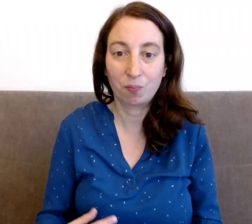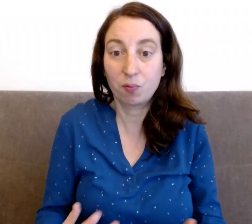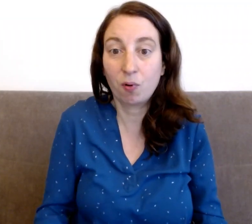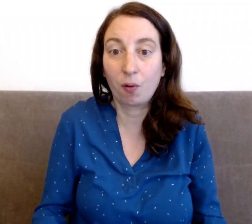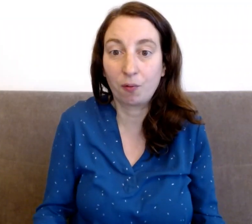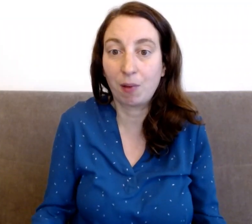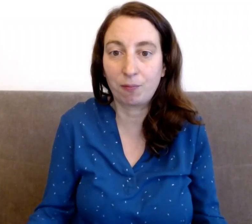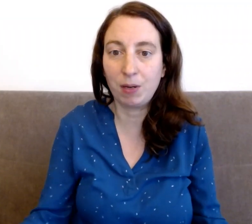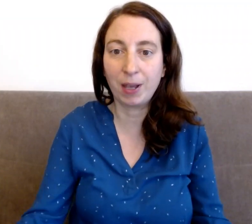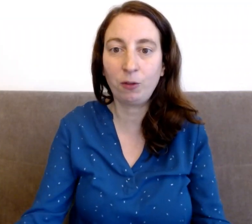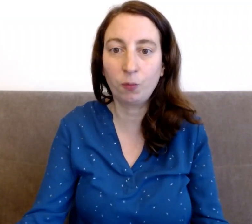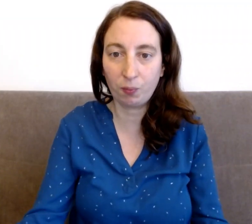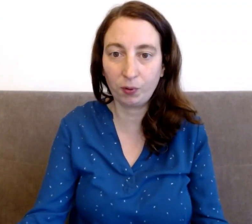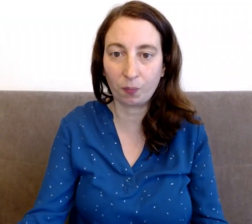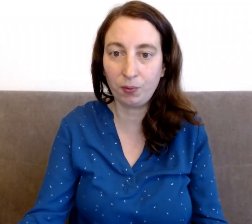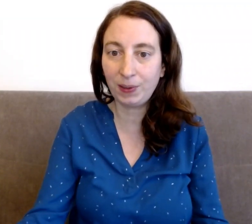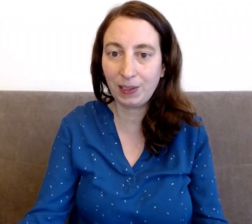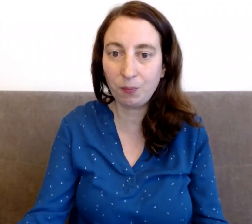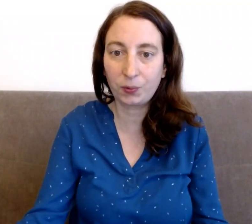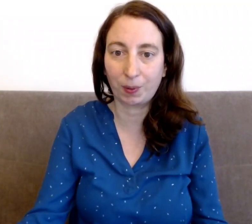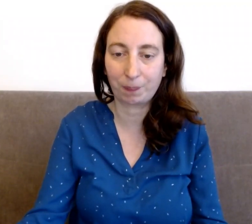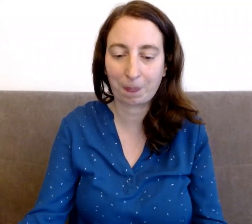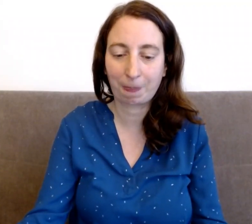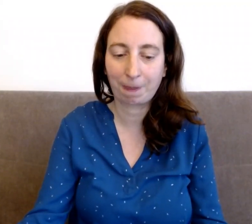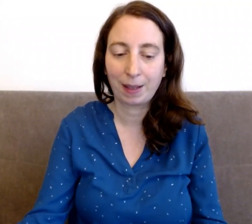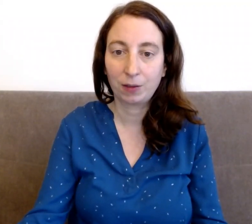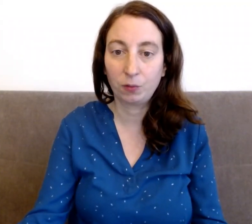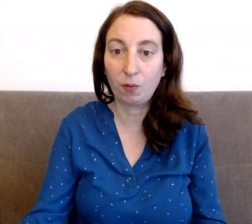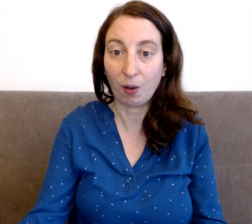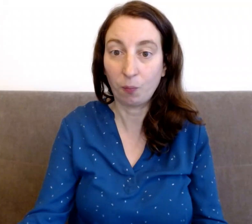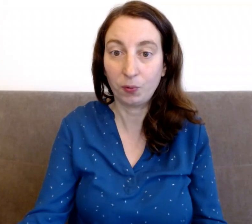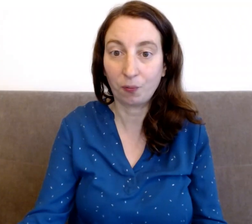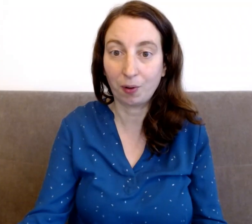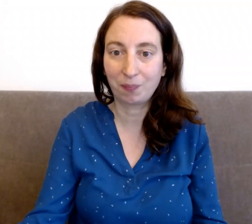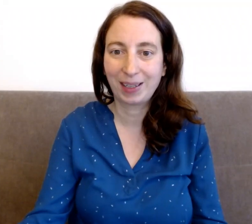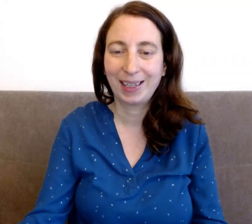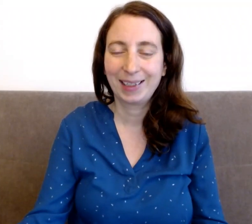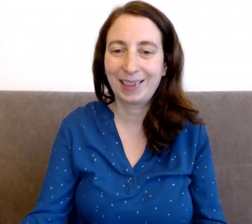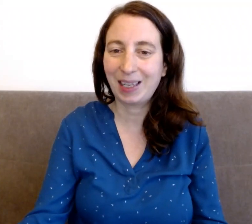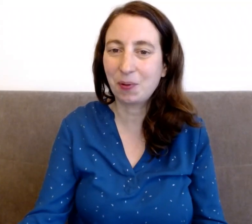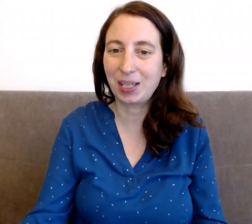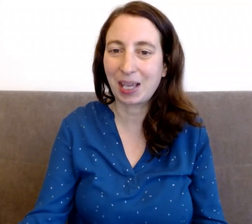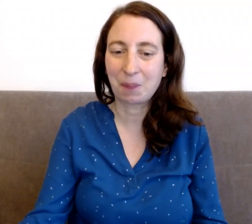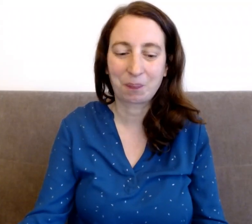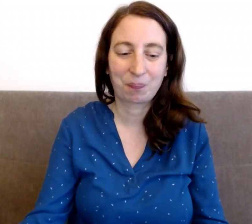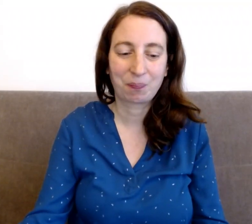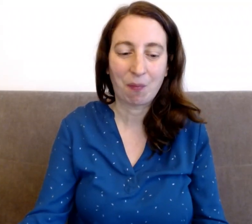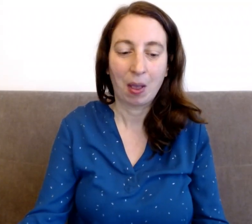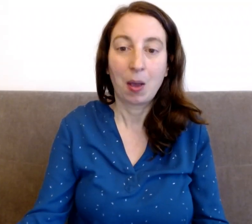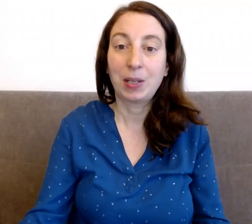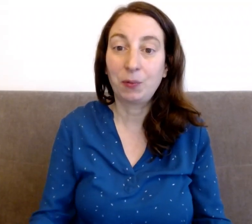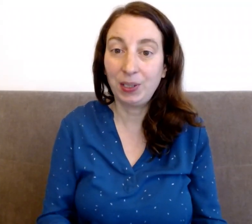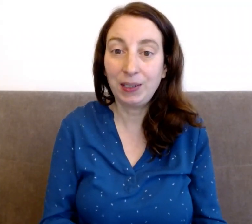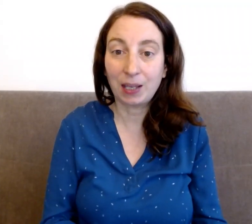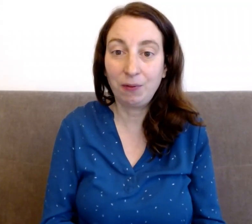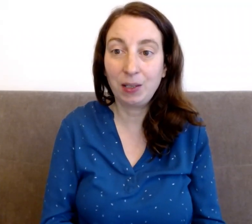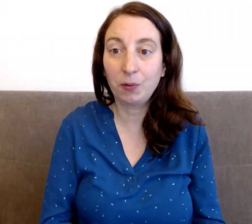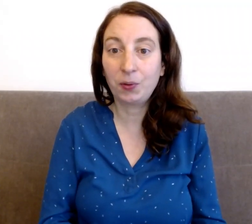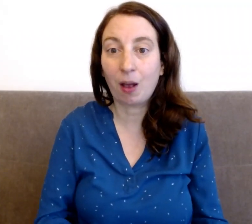pour vous libérer de plus en plus, si besoin, de le faire en plusieurs fois. Ça dépend des cas. Peut-être aussi que cette vidéo sera à